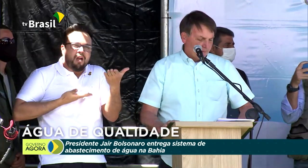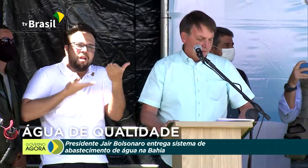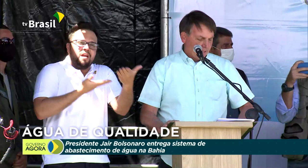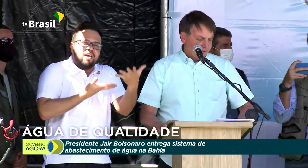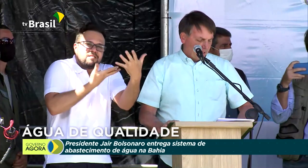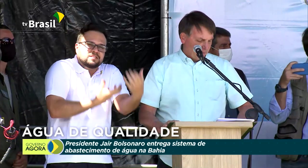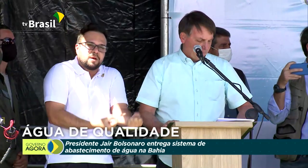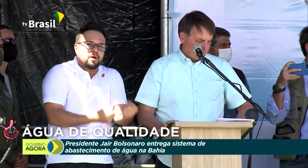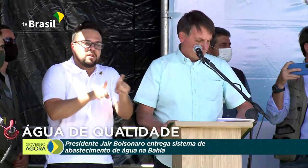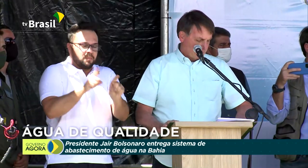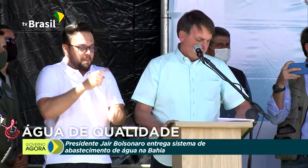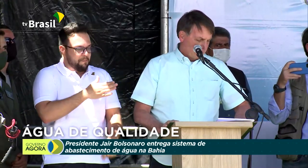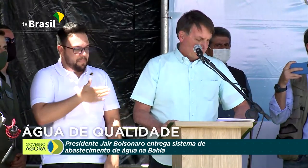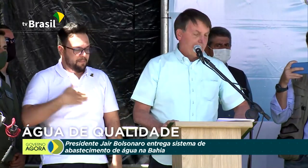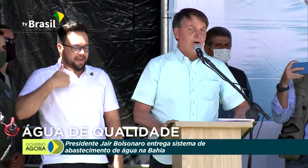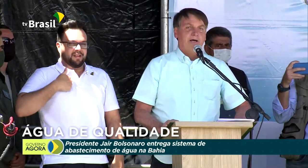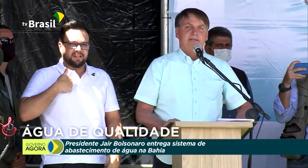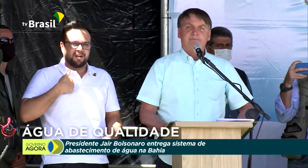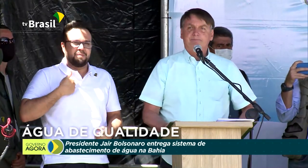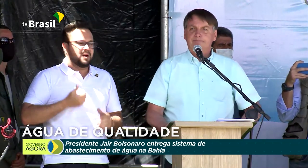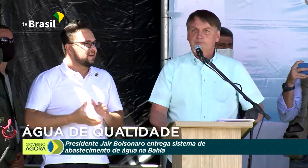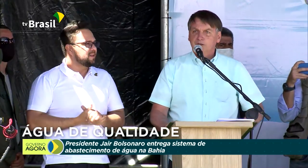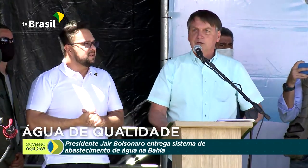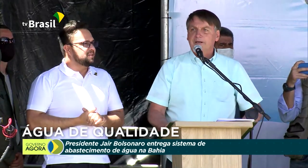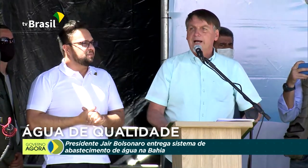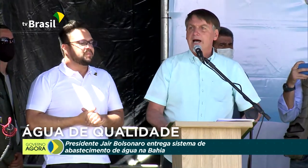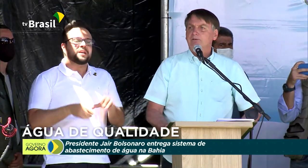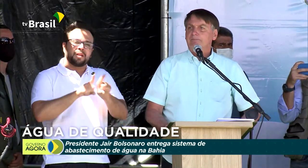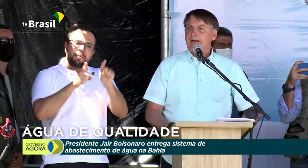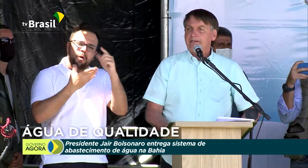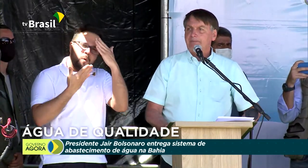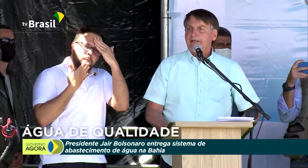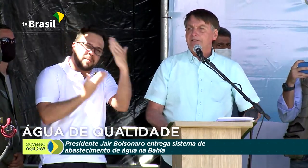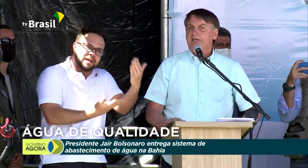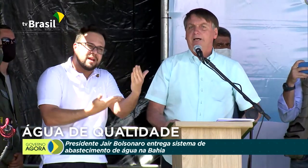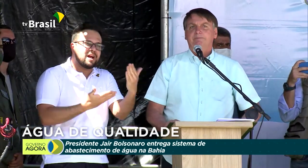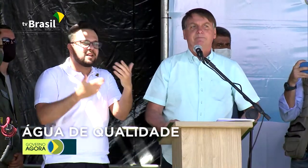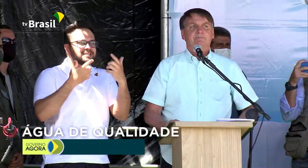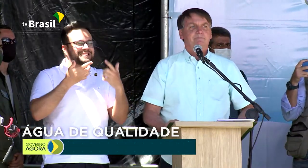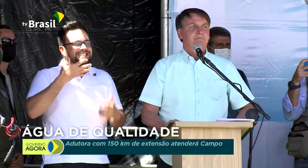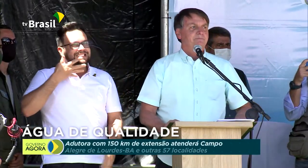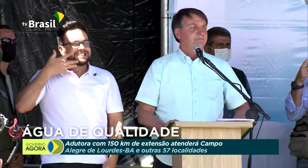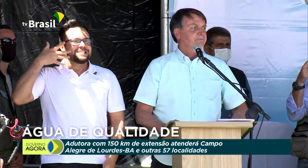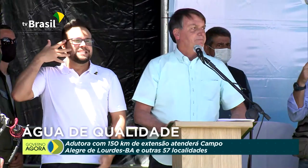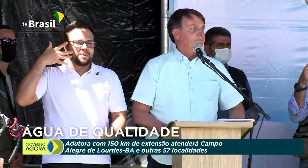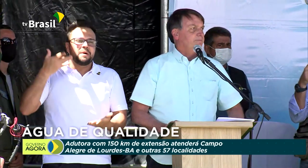Senhora Primeira-Dama, Mayone, muito obrigado pela simpatia.